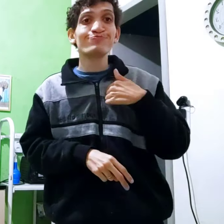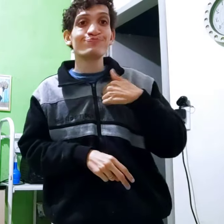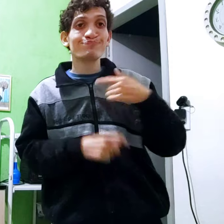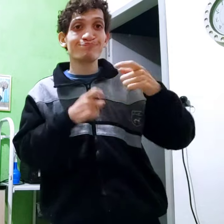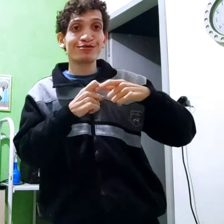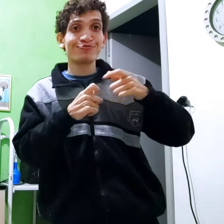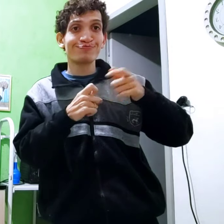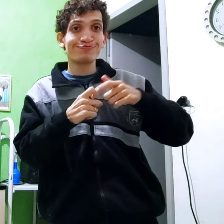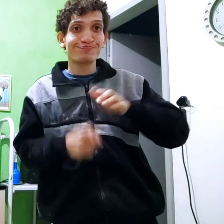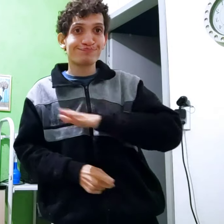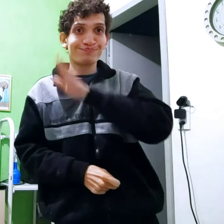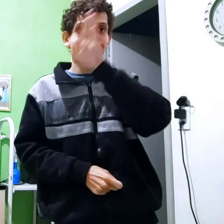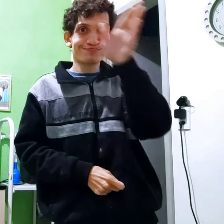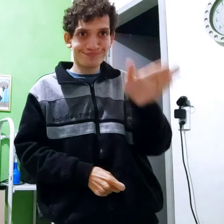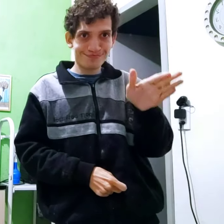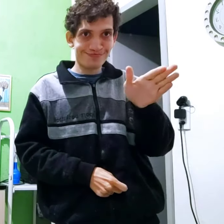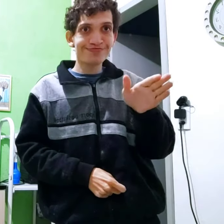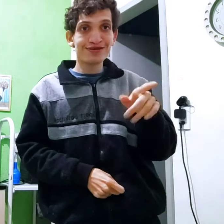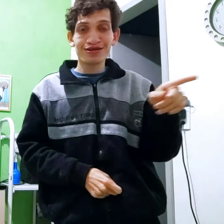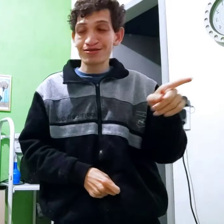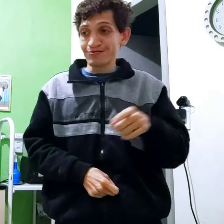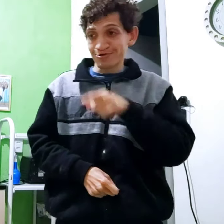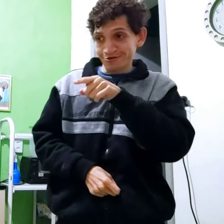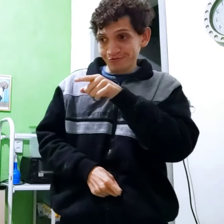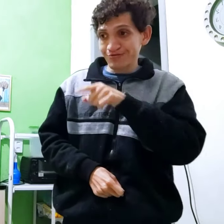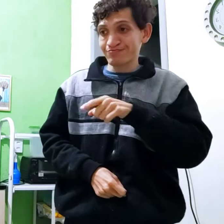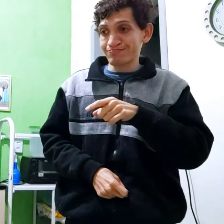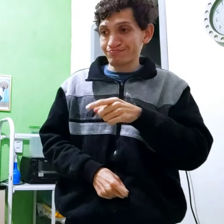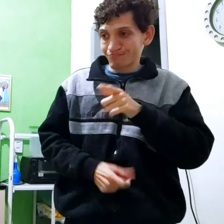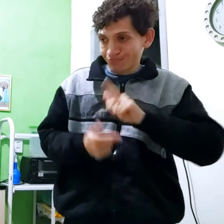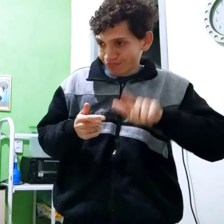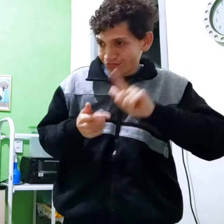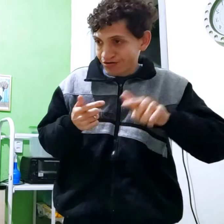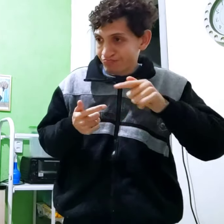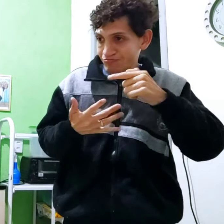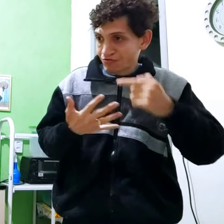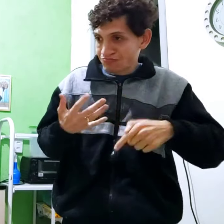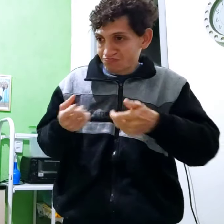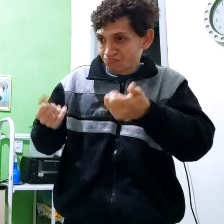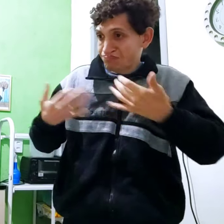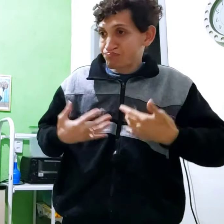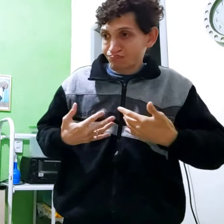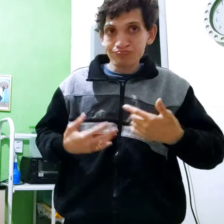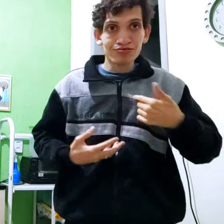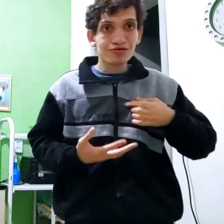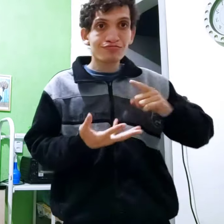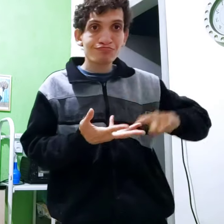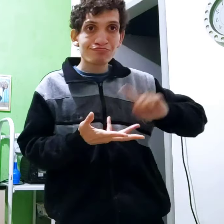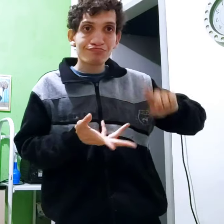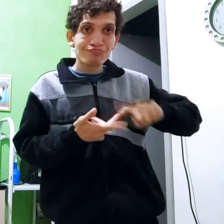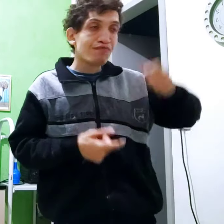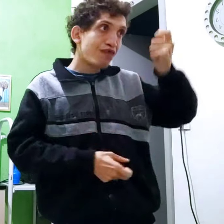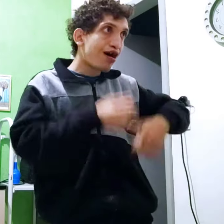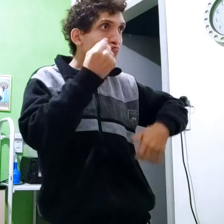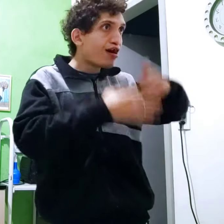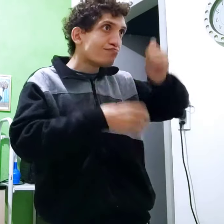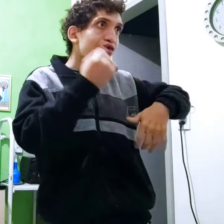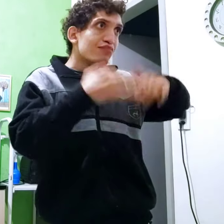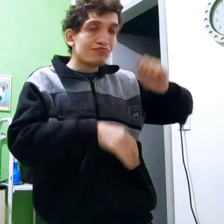Que pode avaliar Por exemplo Médico Oi Aí ele Você problema? Ó, me explica Aí vários